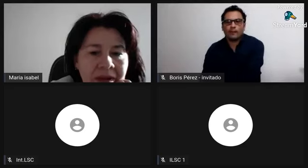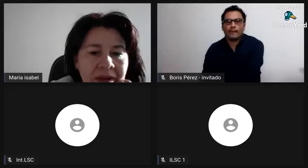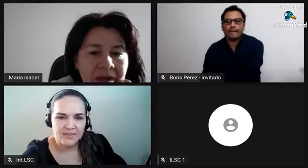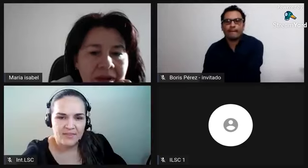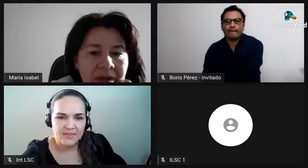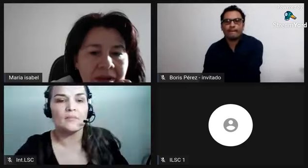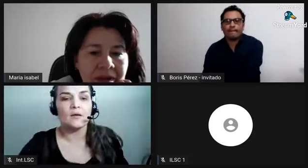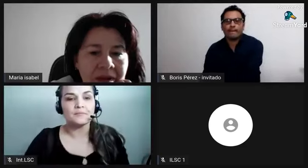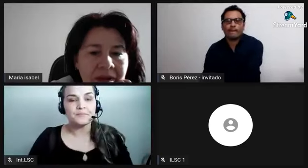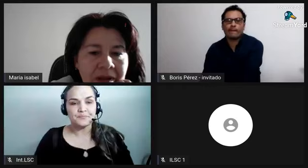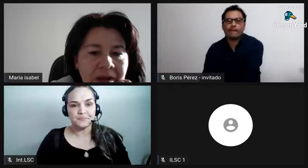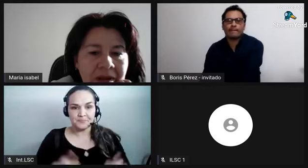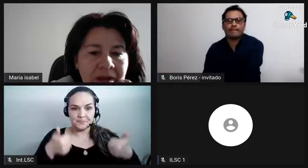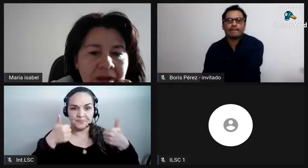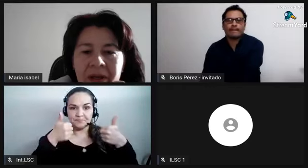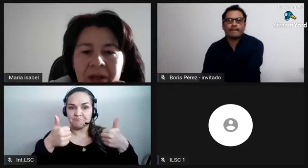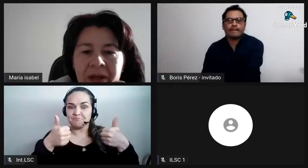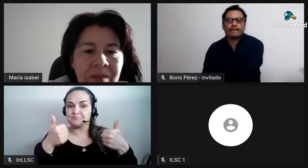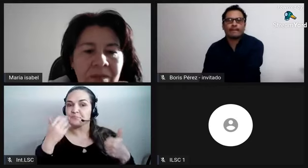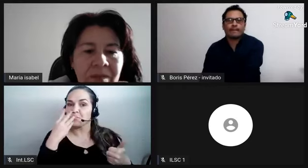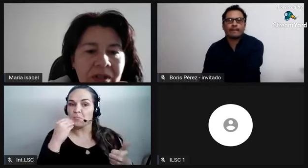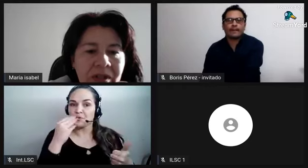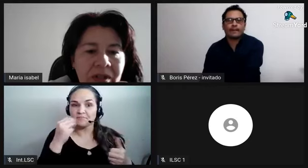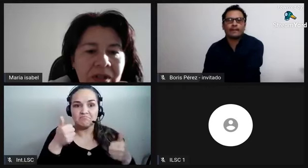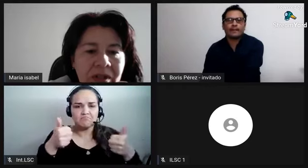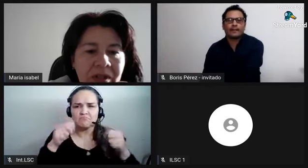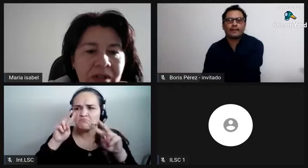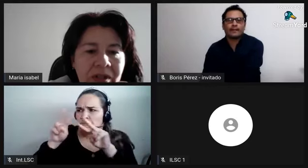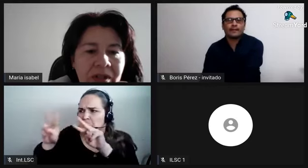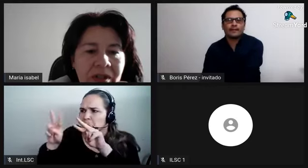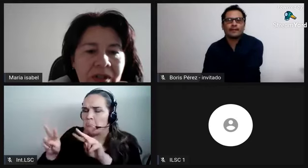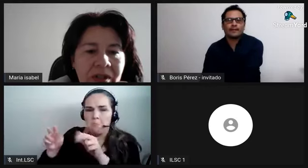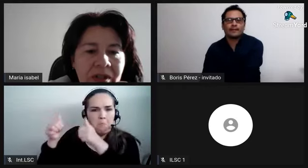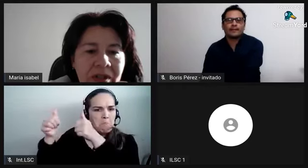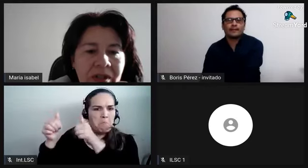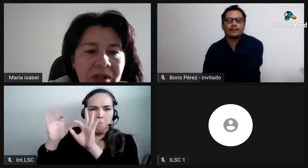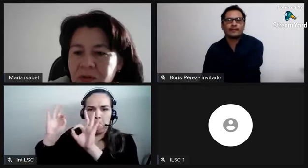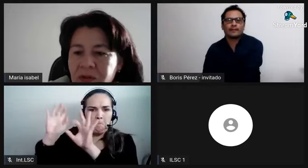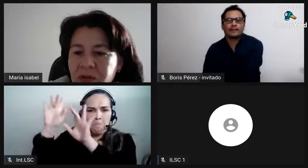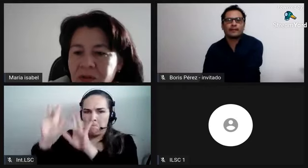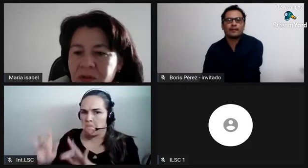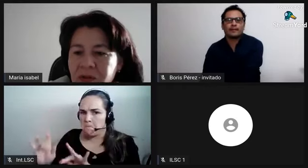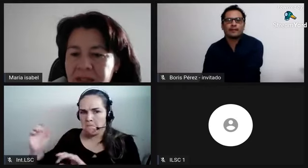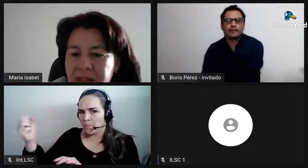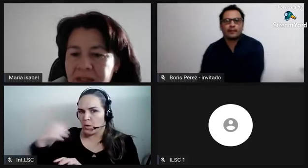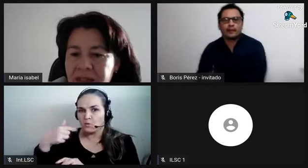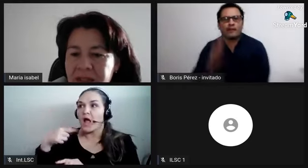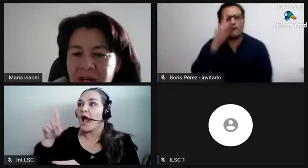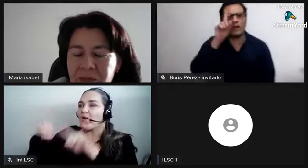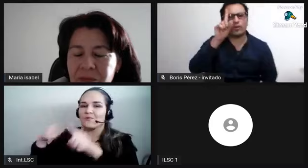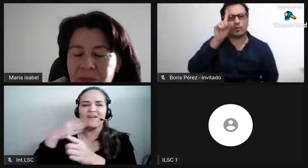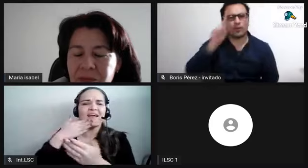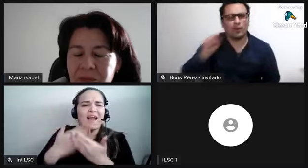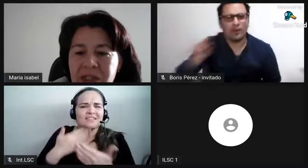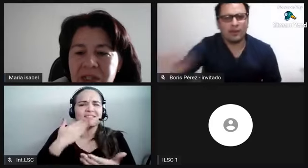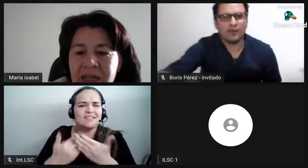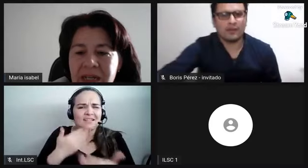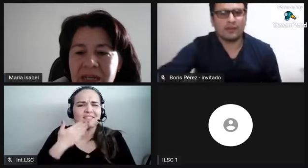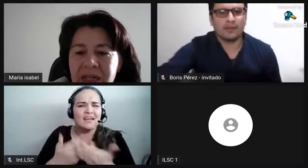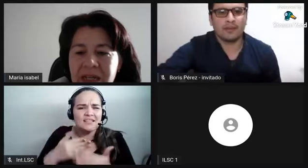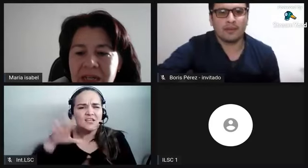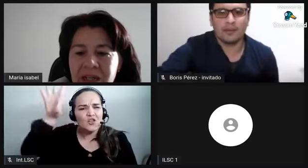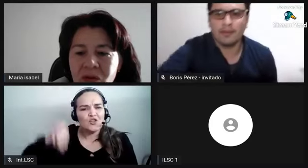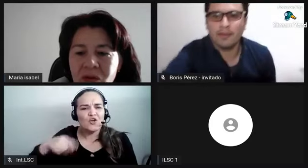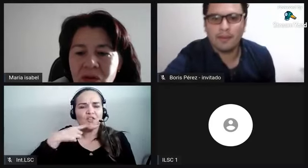Bien, Boris, pues yo no veo ya más preguntas. Hay muchos agradecimientos. Gracias, Boris. Muy interesante la tertulia.